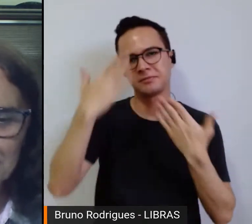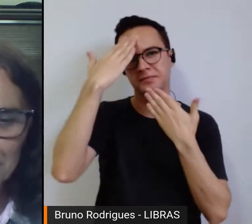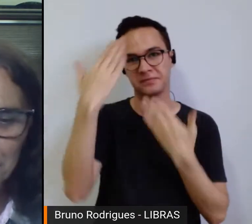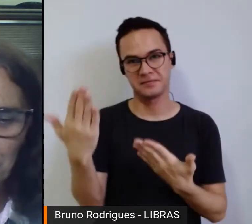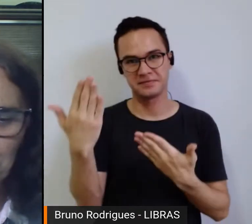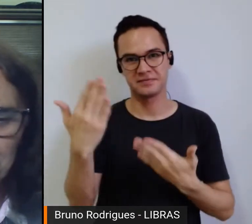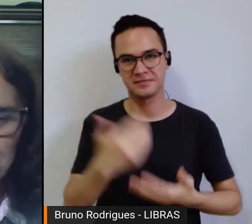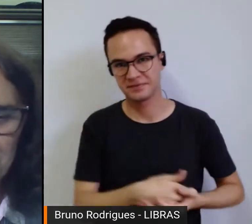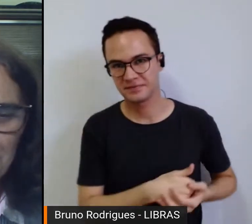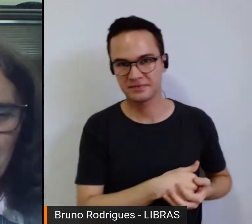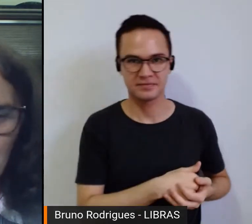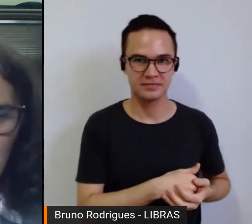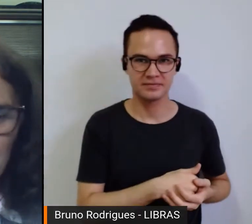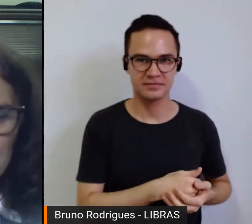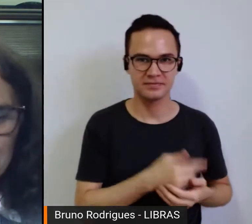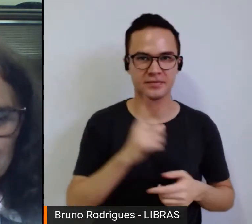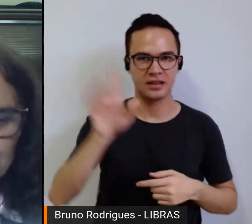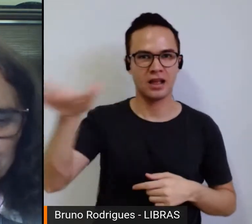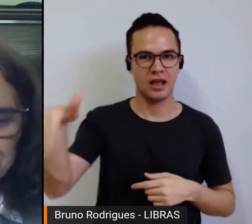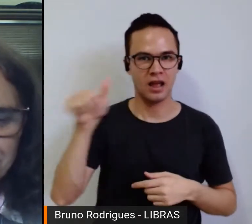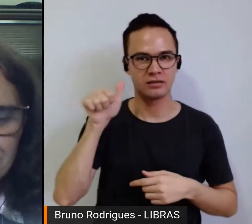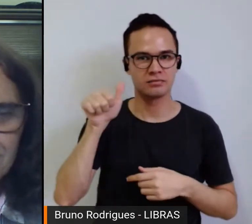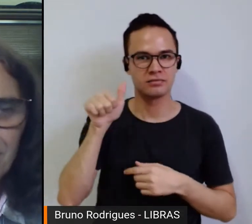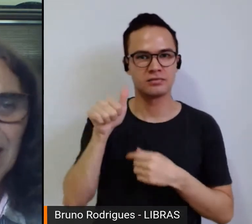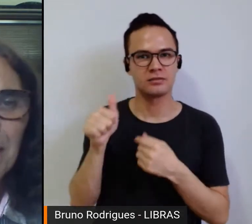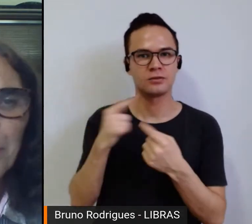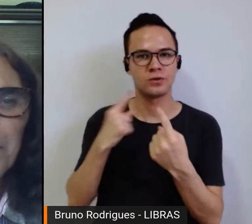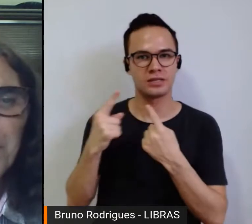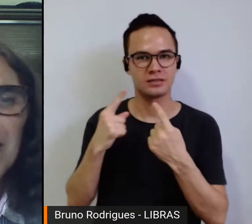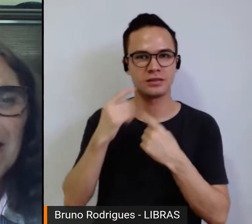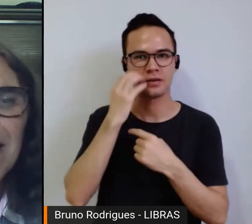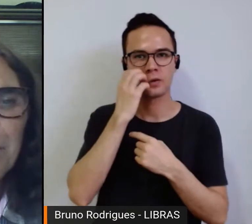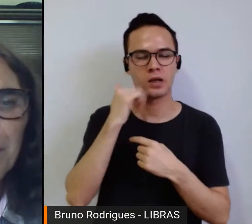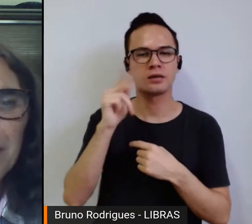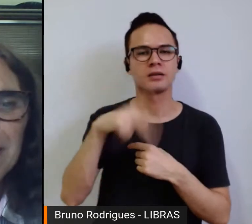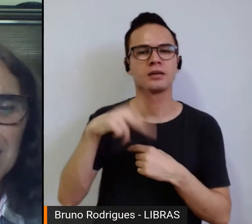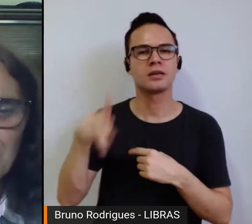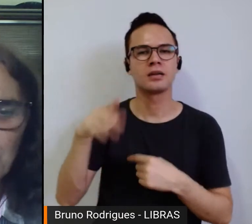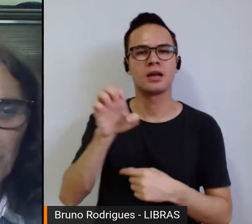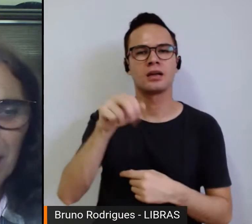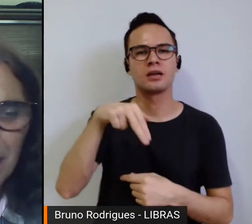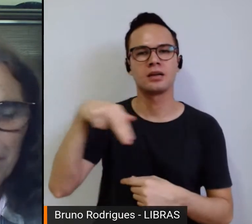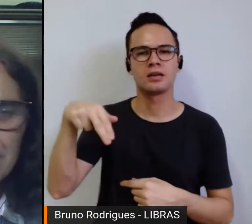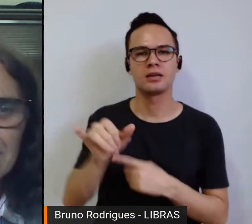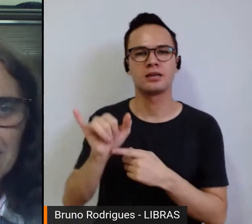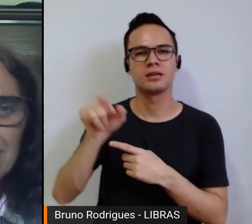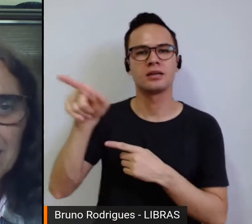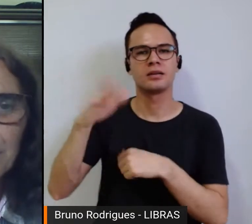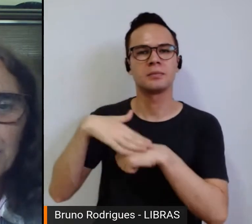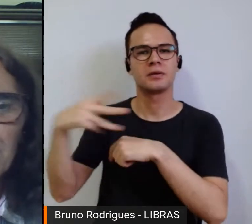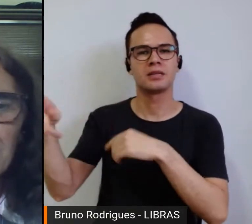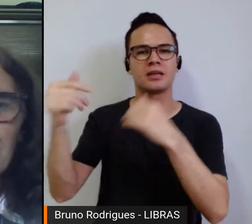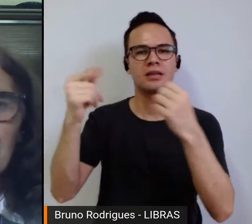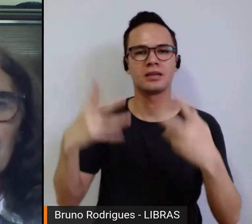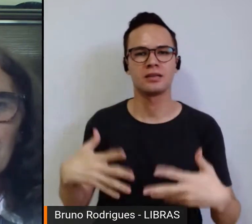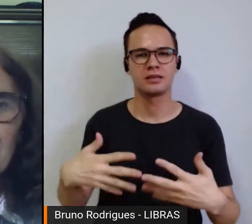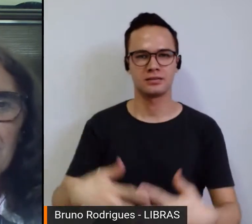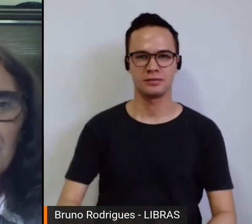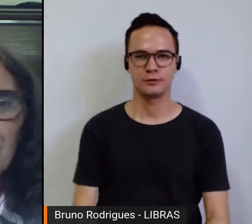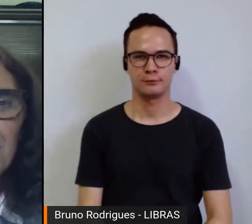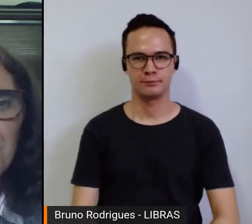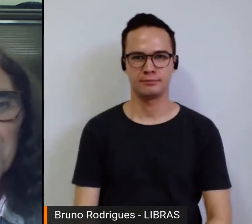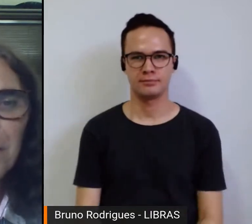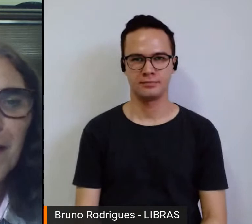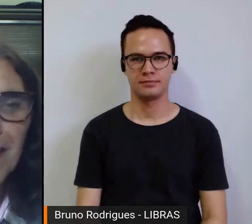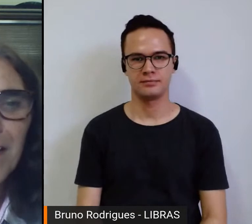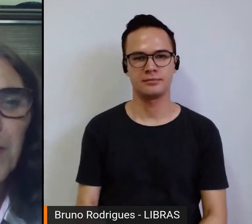e vou chamar agora, então, a professora Eni para fazer a sua apresentação e